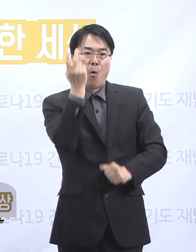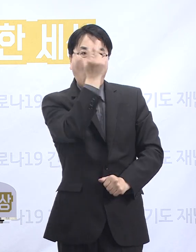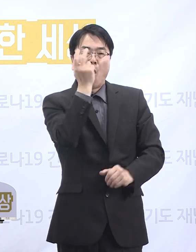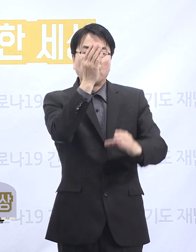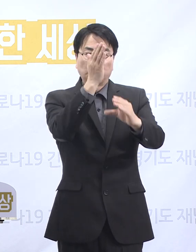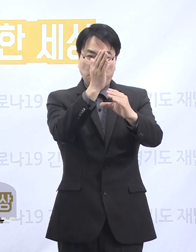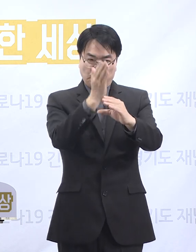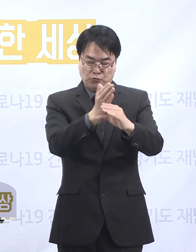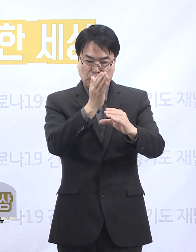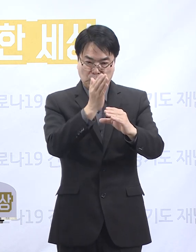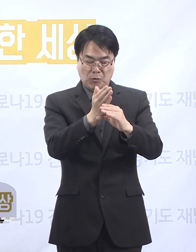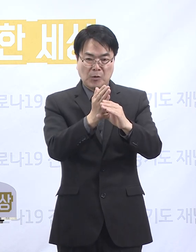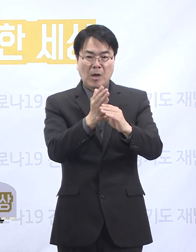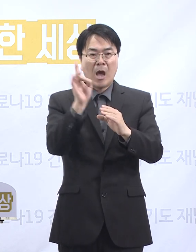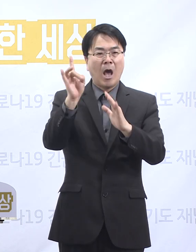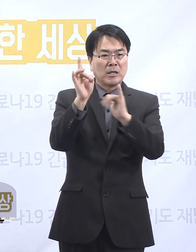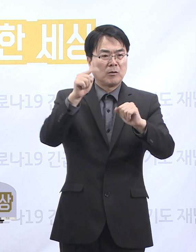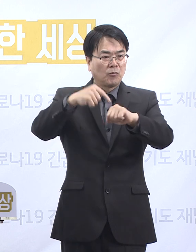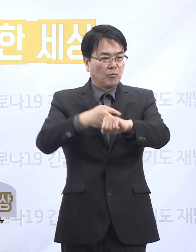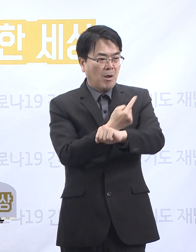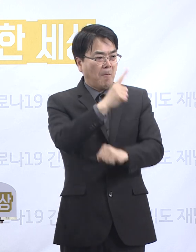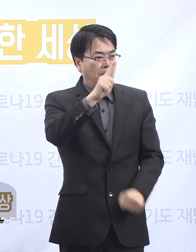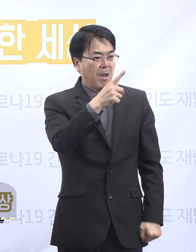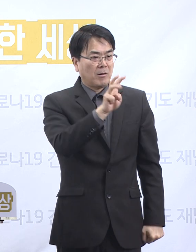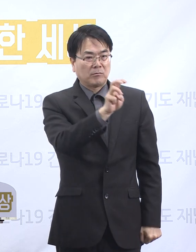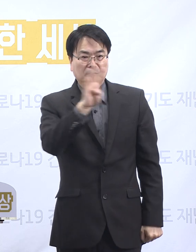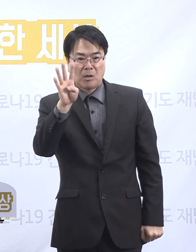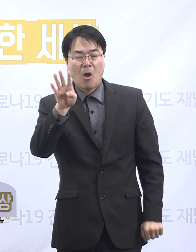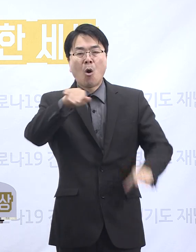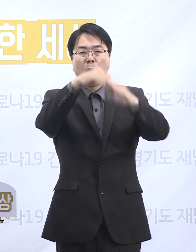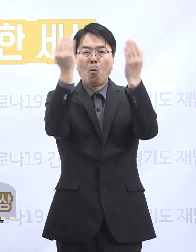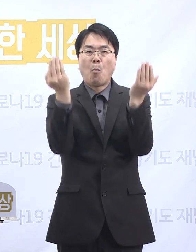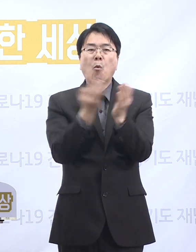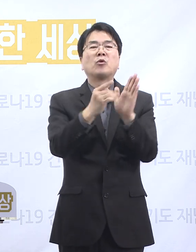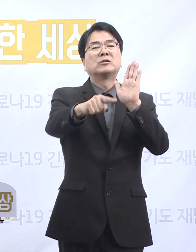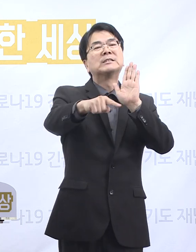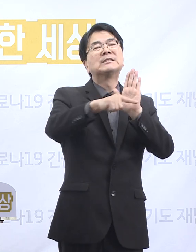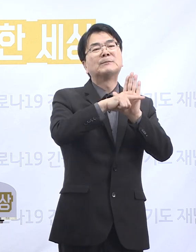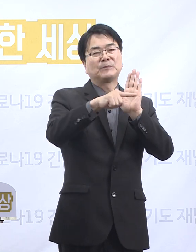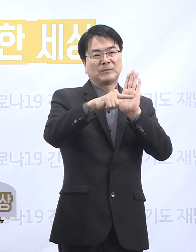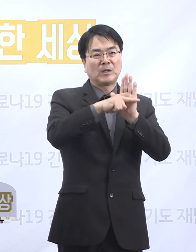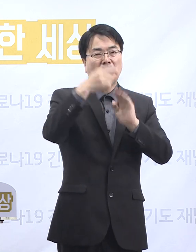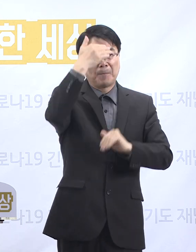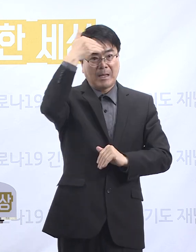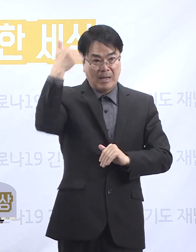검사 중인 입소자 1명을 제외한 134명은 전원 음성 판정을 받았습니다.